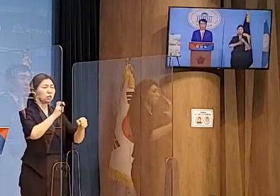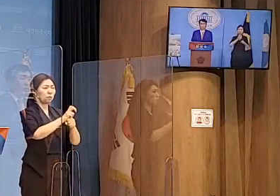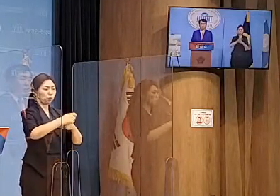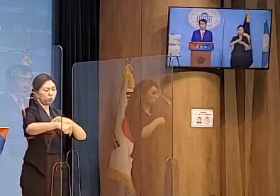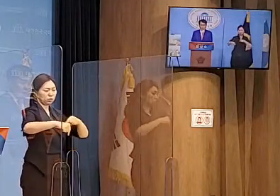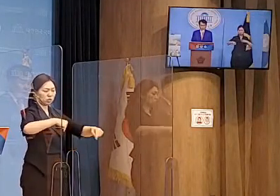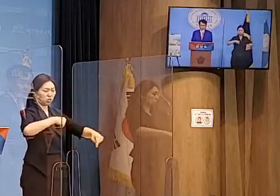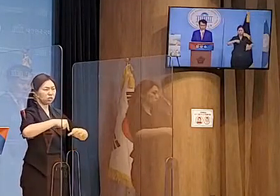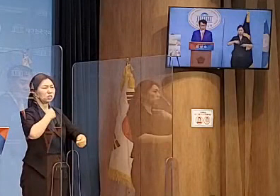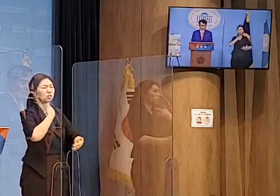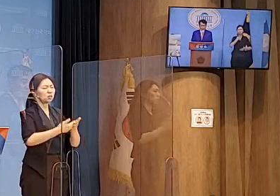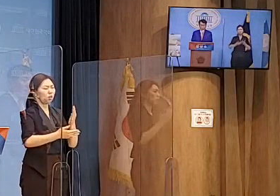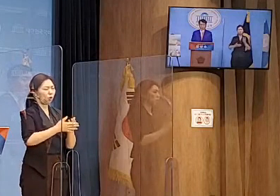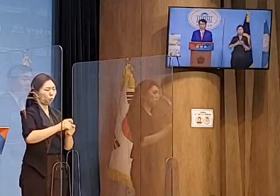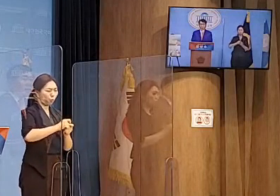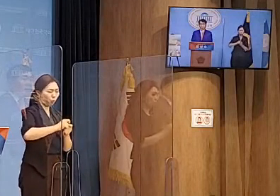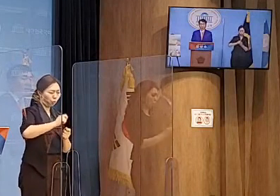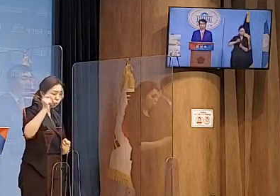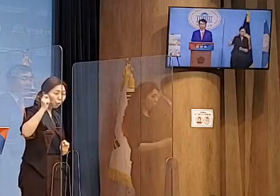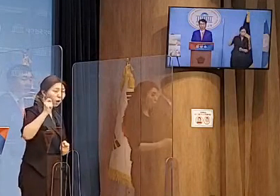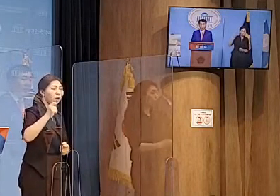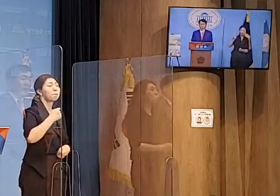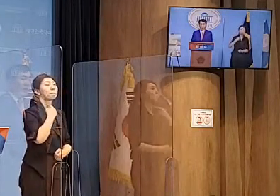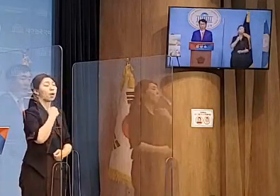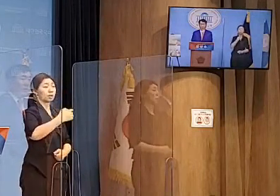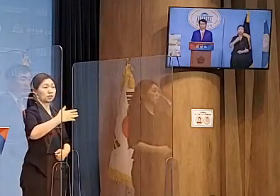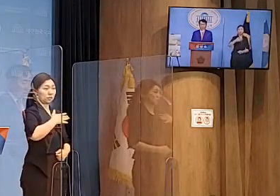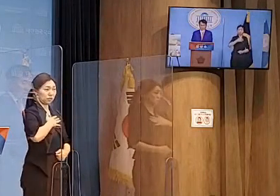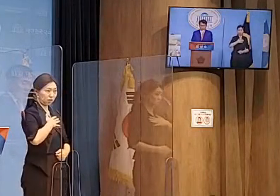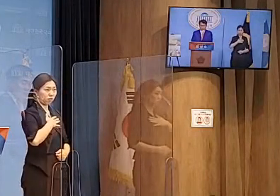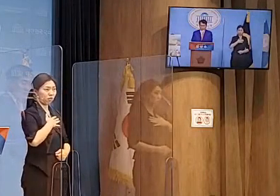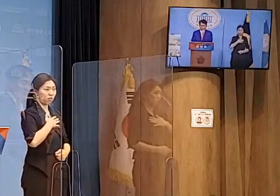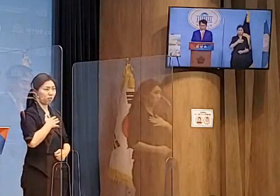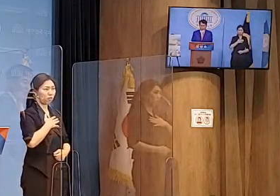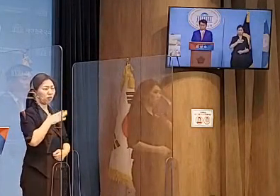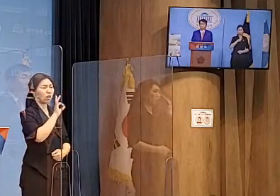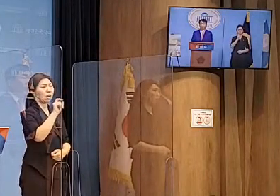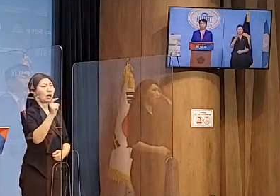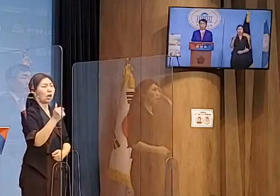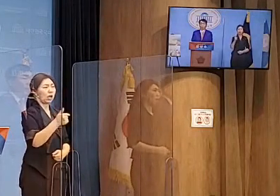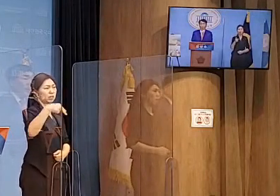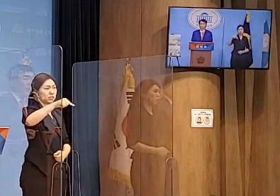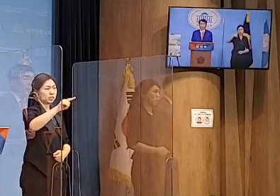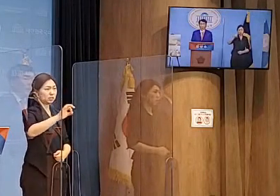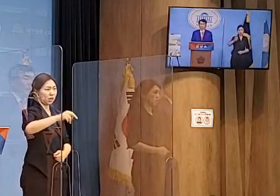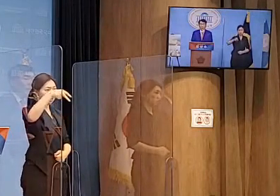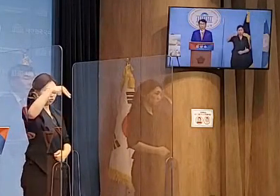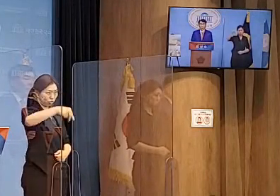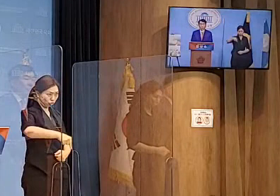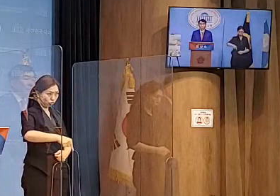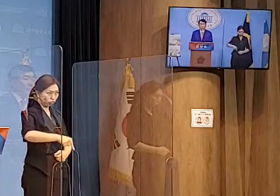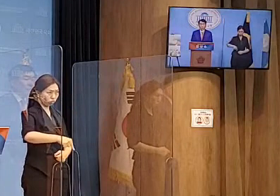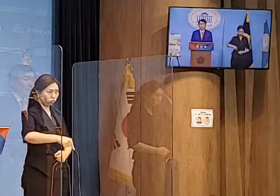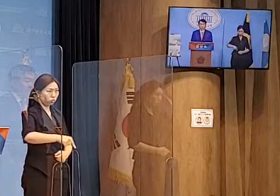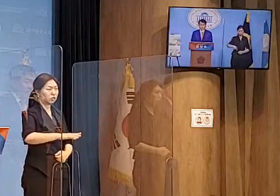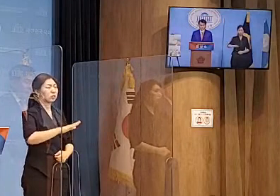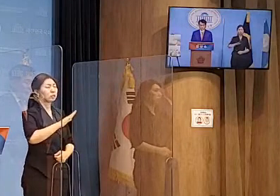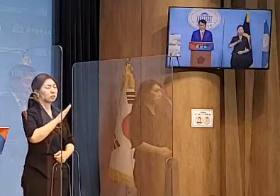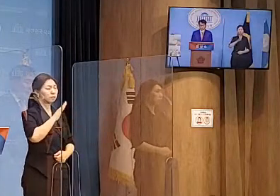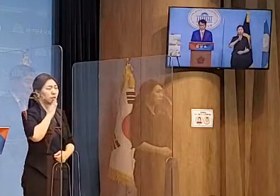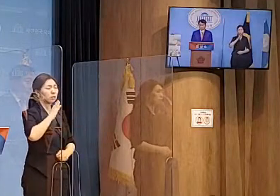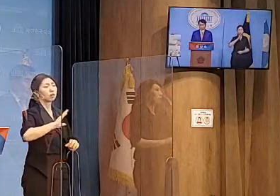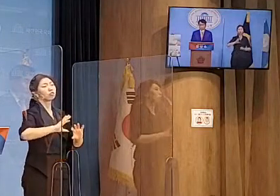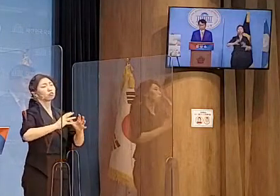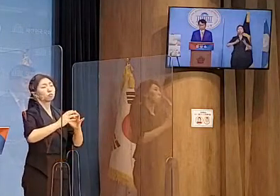바탕으로 상생협치를 이끌어 내갈 적인자가 저 안상수라고 강히 국민 여러분께